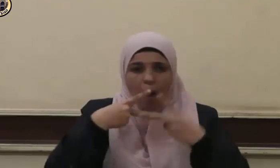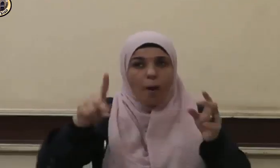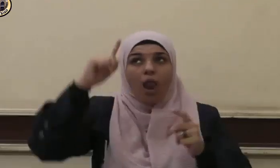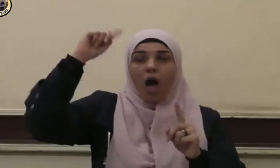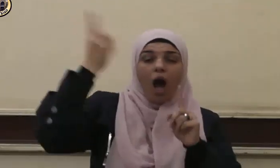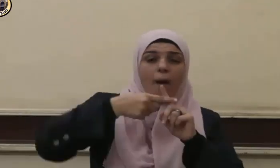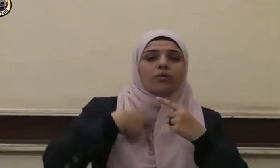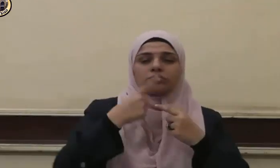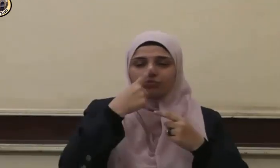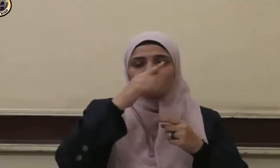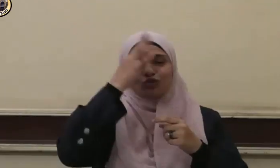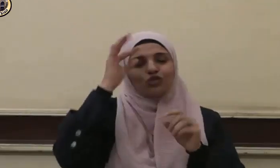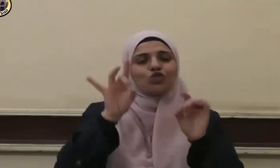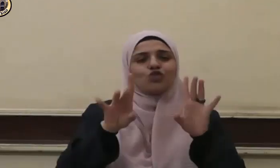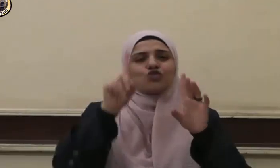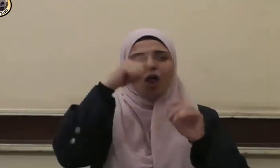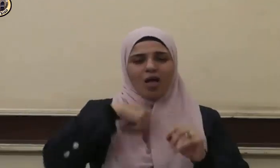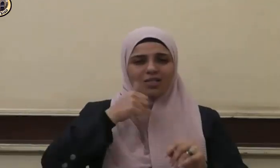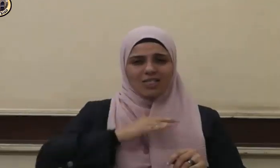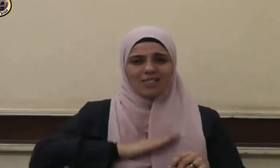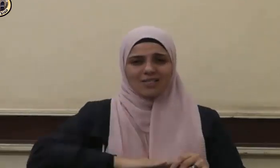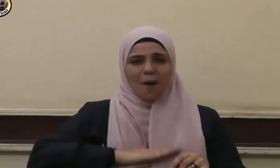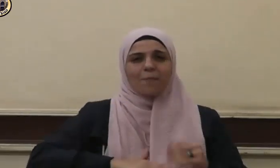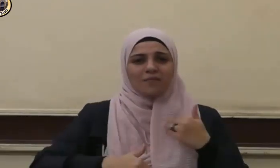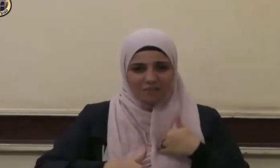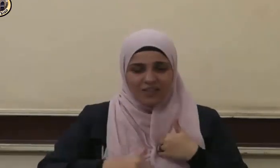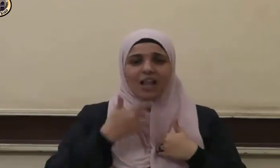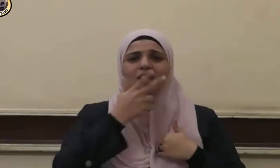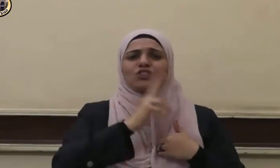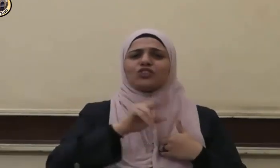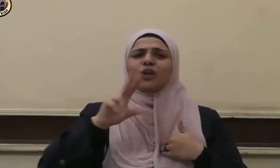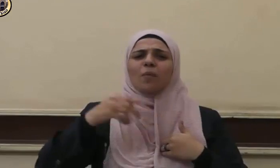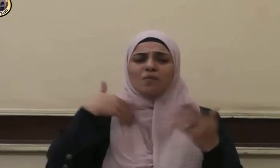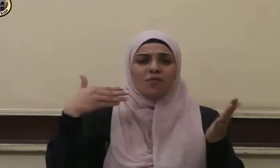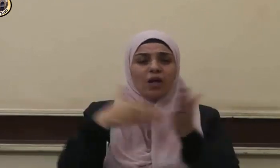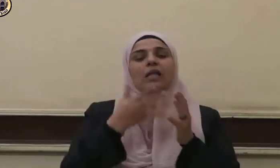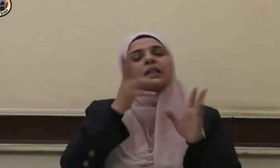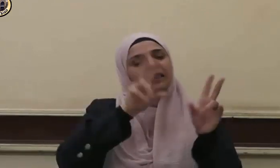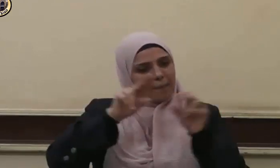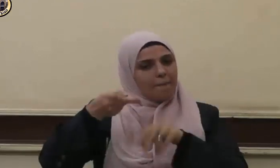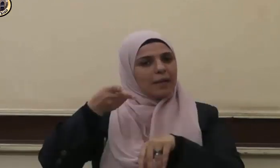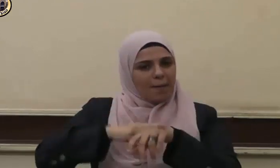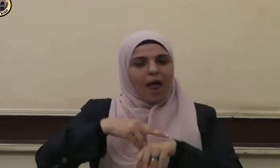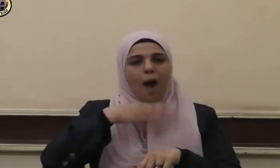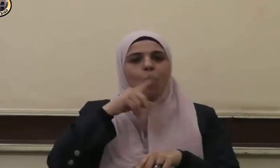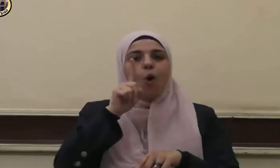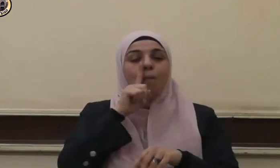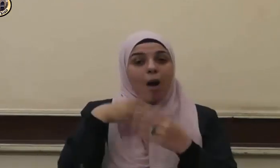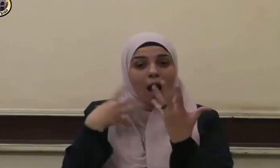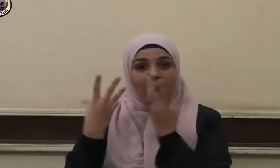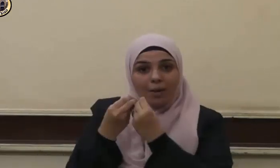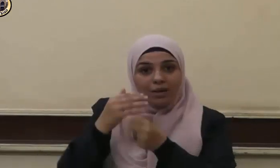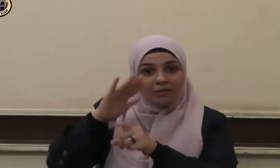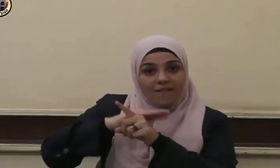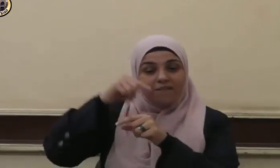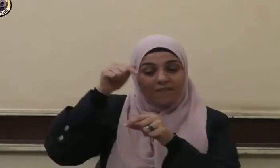إن شاء الله من الصابرين وكما أن لبر الوالدين ثمراته في